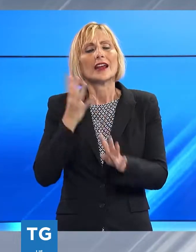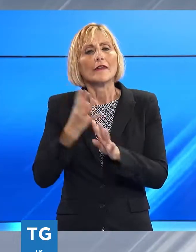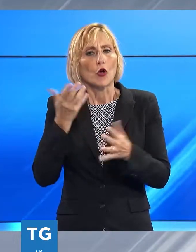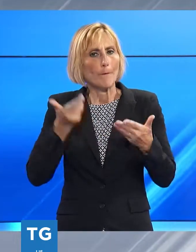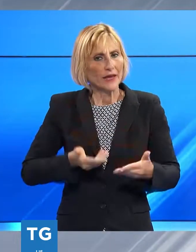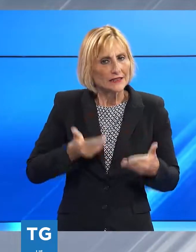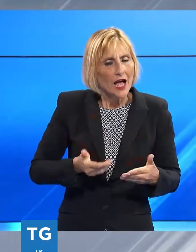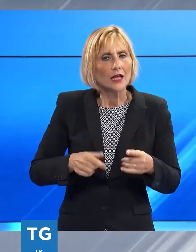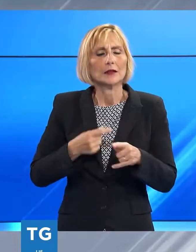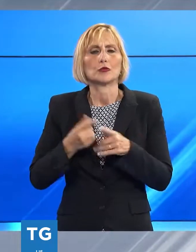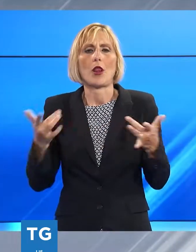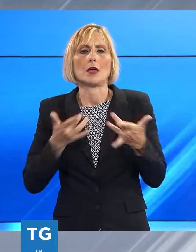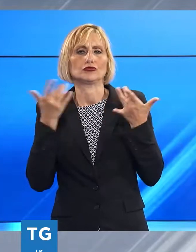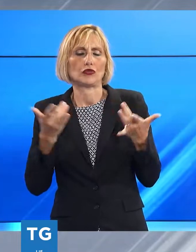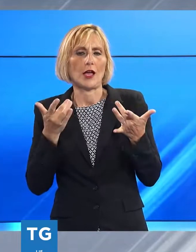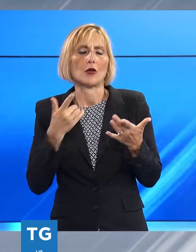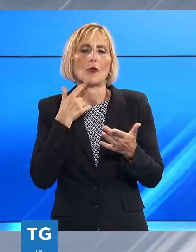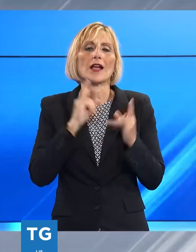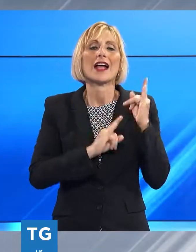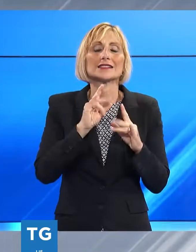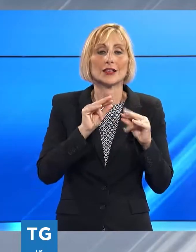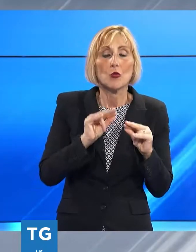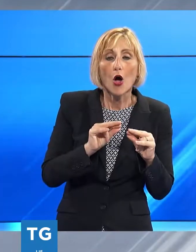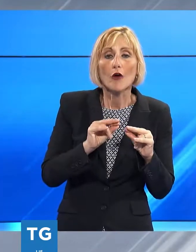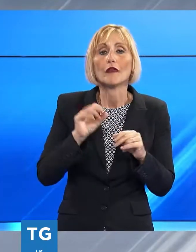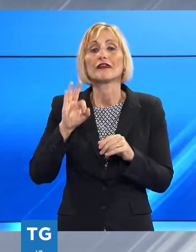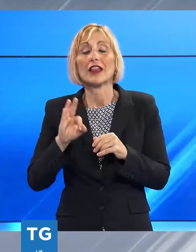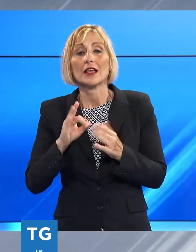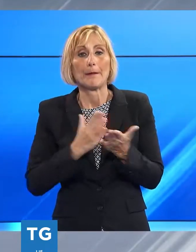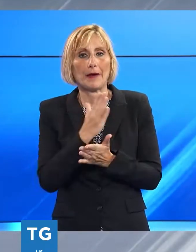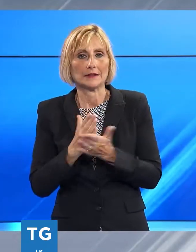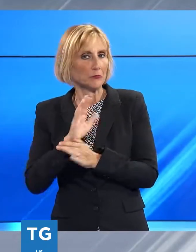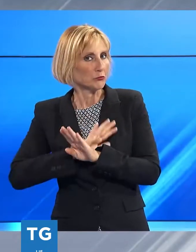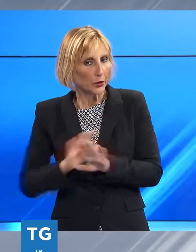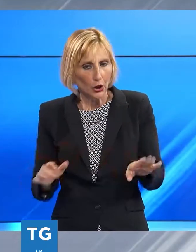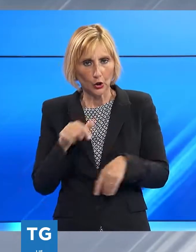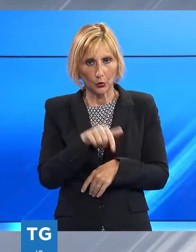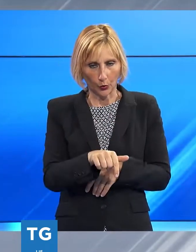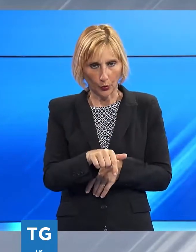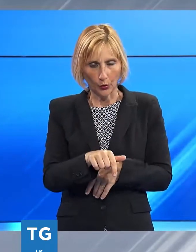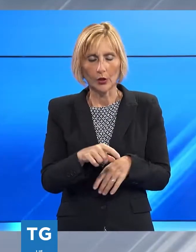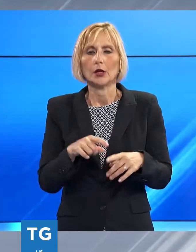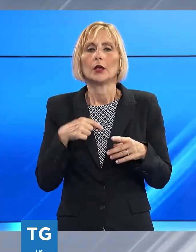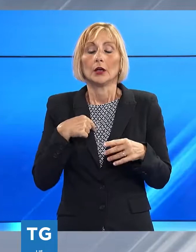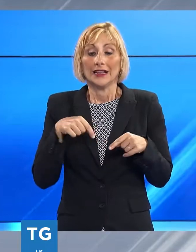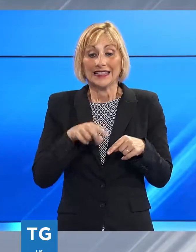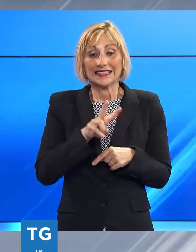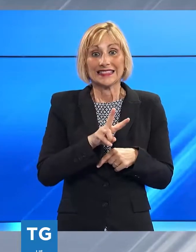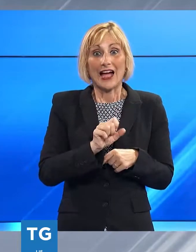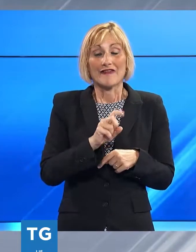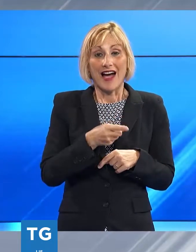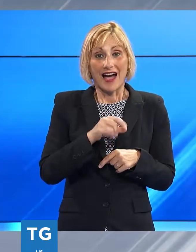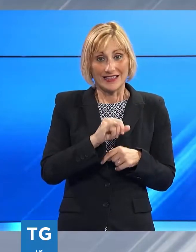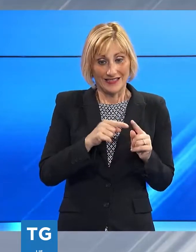'attraversamento di Filicaia, di Castelnuovo e tutti gli altri comuni limitrofi qui noi da Vagli dopo ci